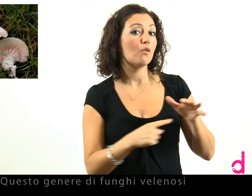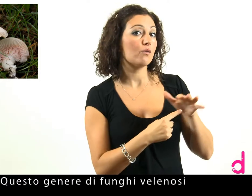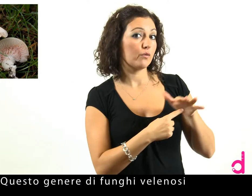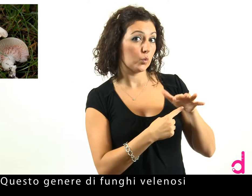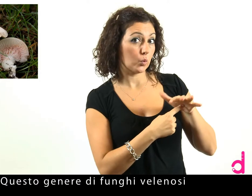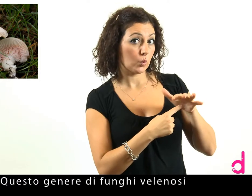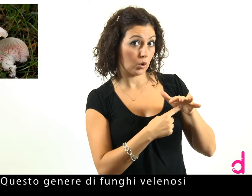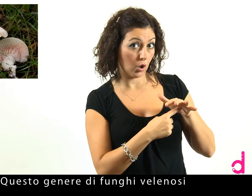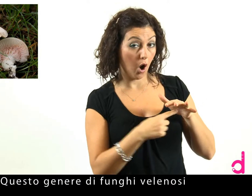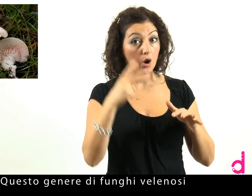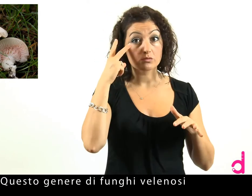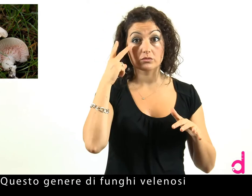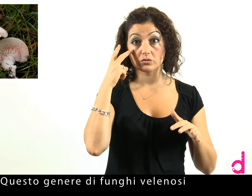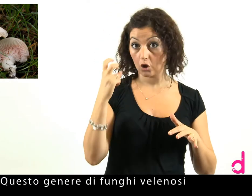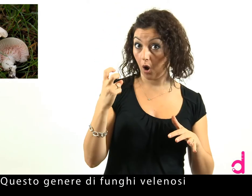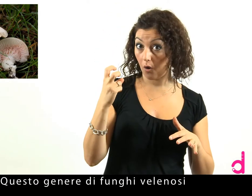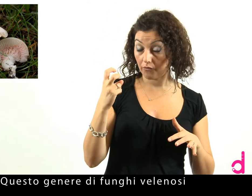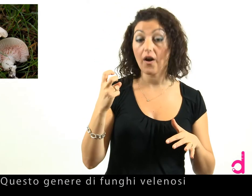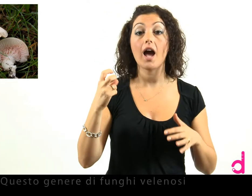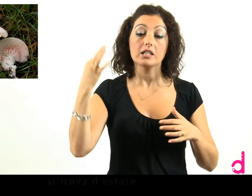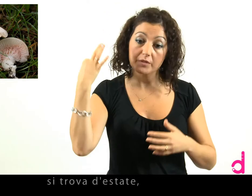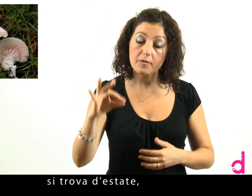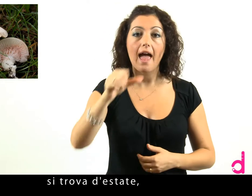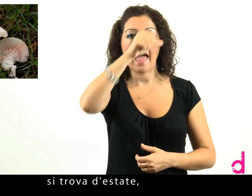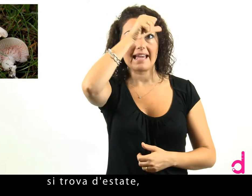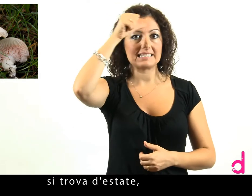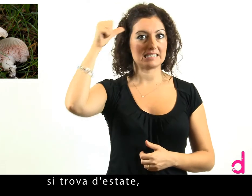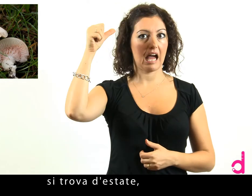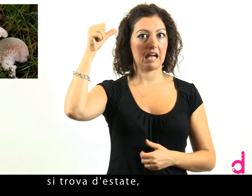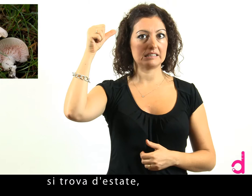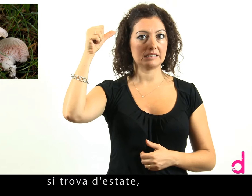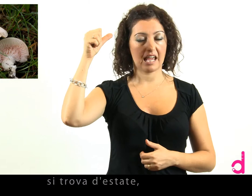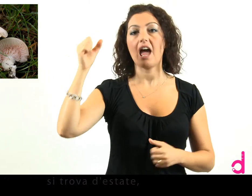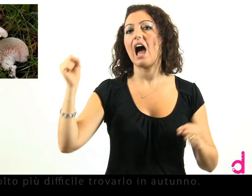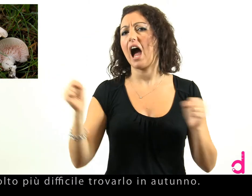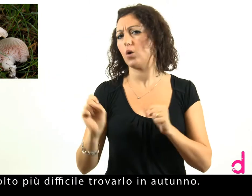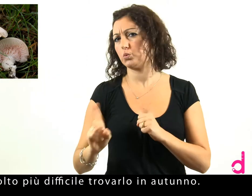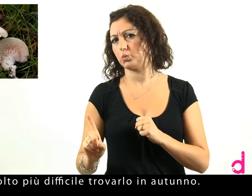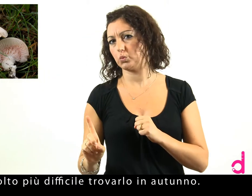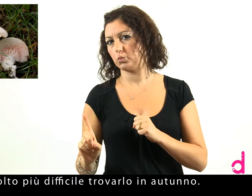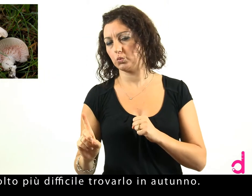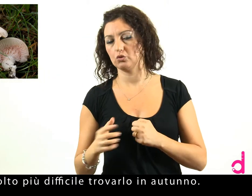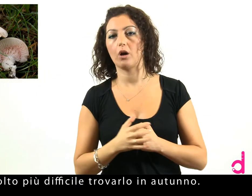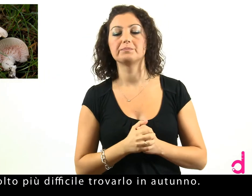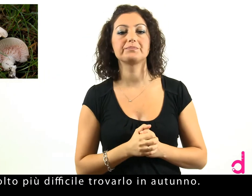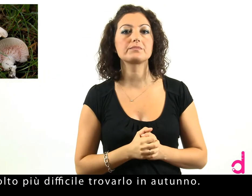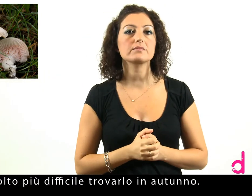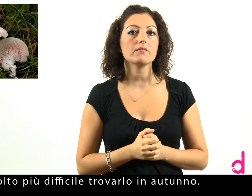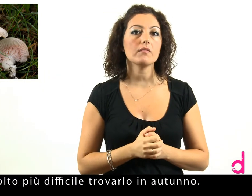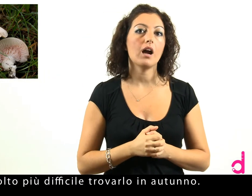Questo genere di funghi velenosi si trova d'estate, molto più difficile trovarlo in autunno.